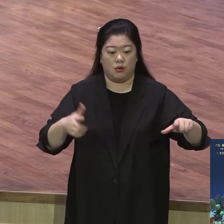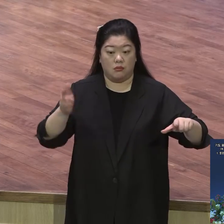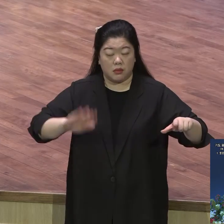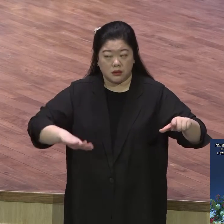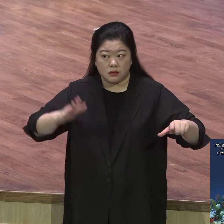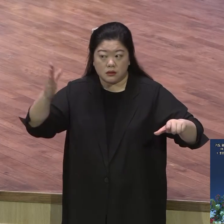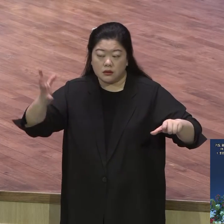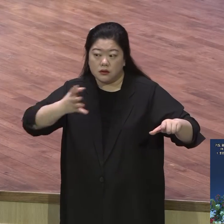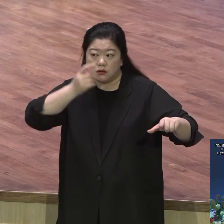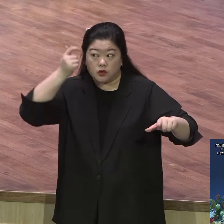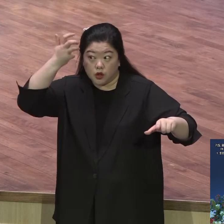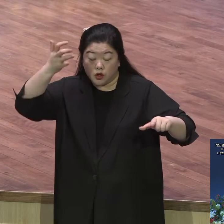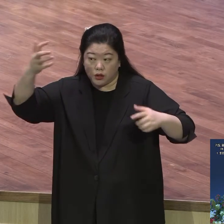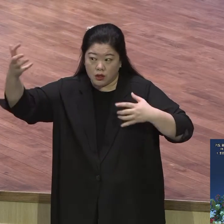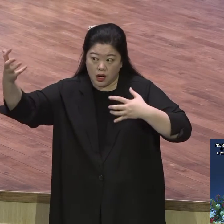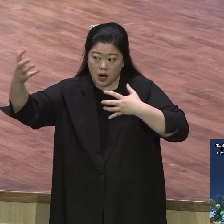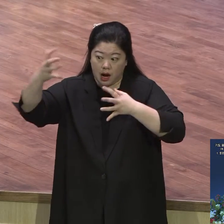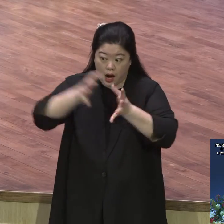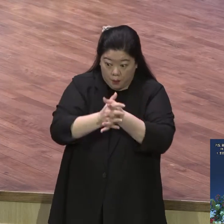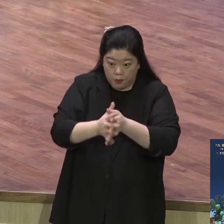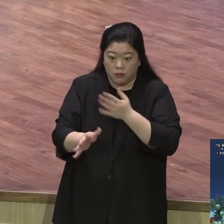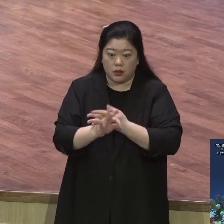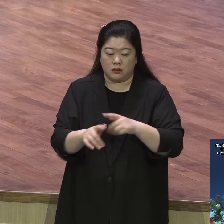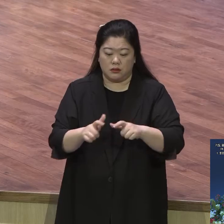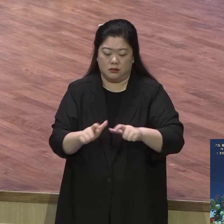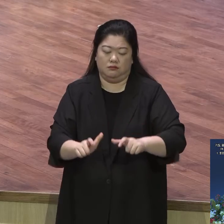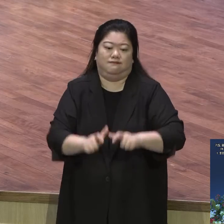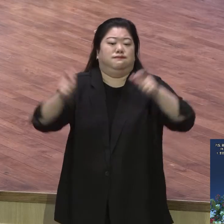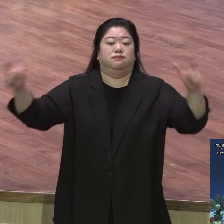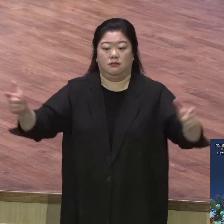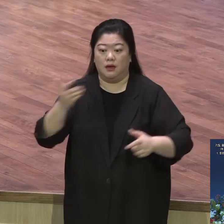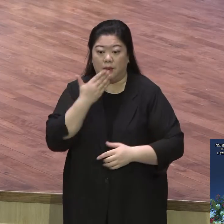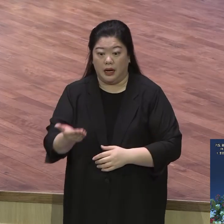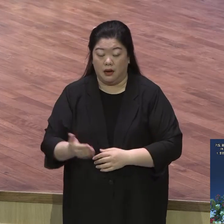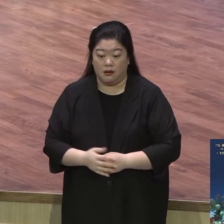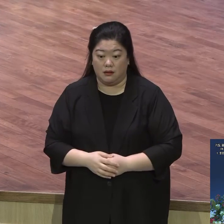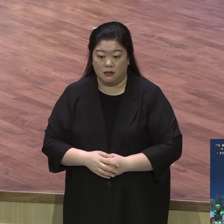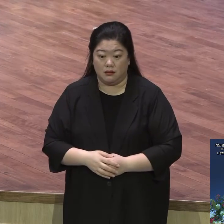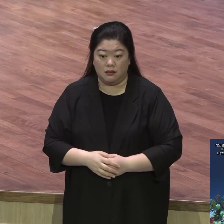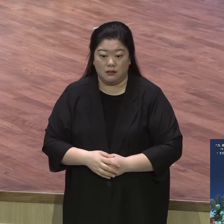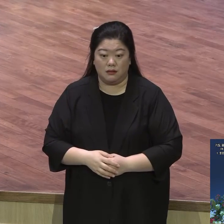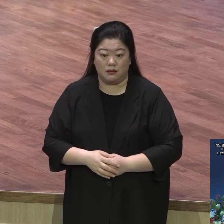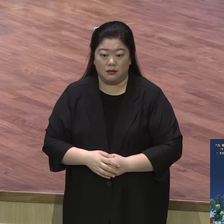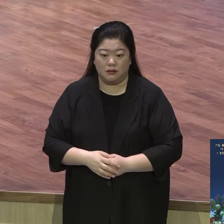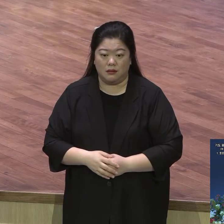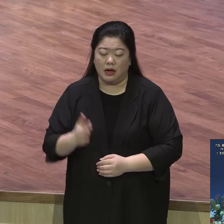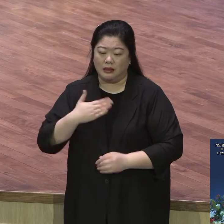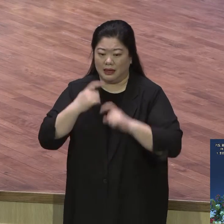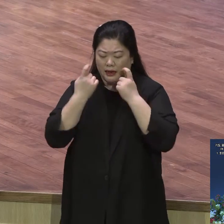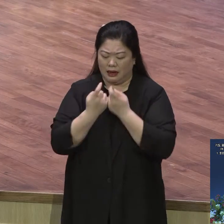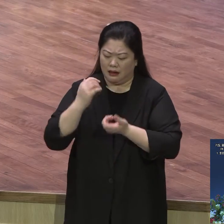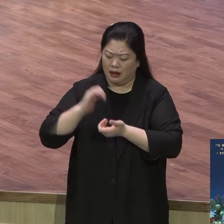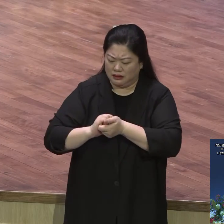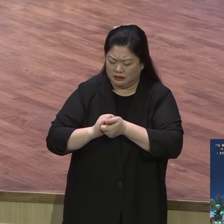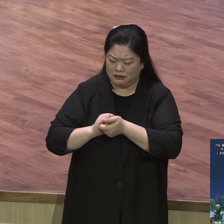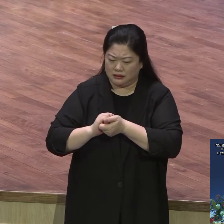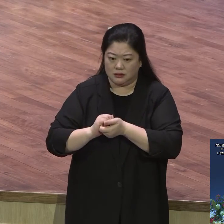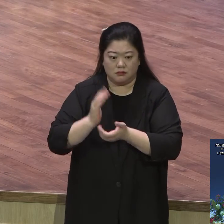창의력을 주시고 창조적 능력을 하나님 힘을 주시고 나의 한계를 넘어 하나님의 하시는